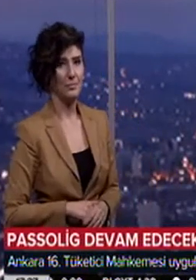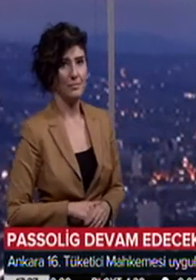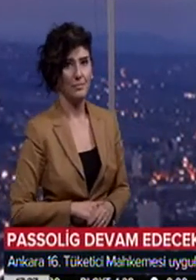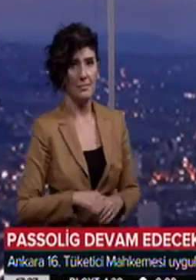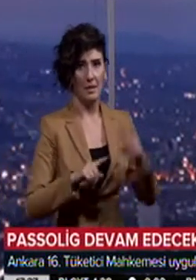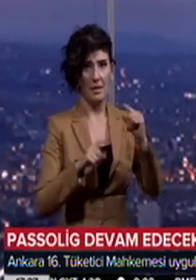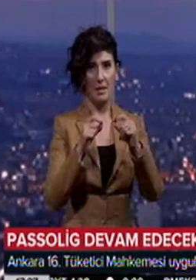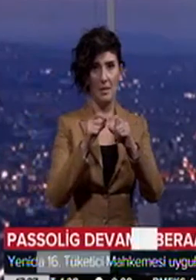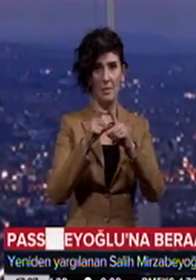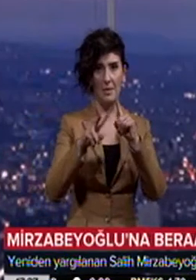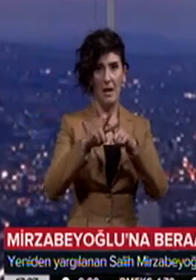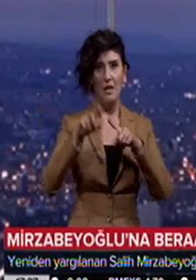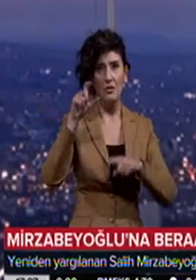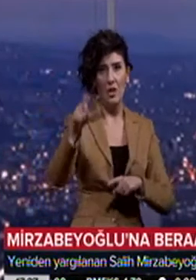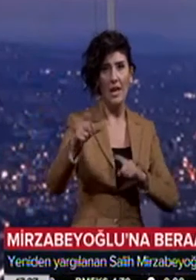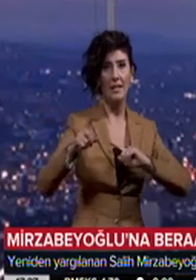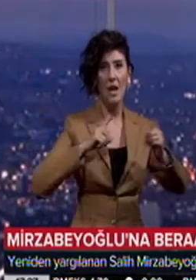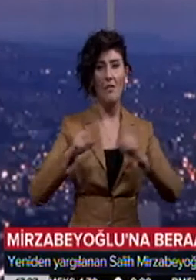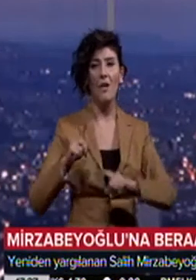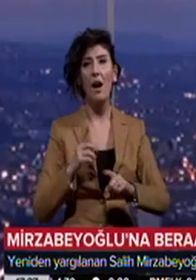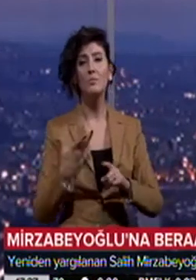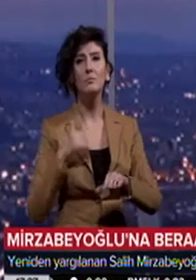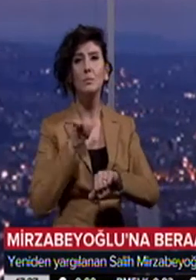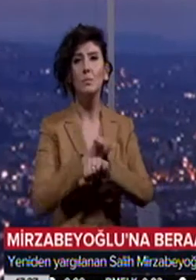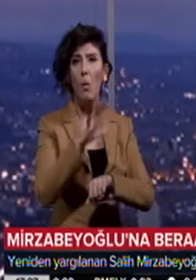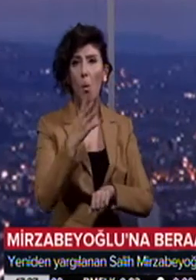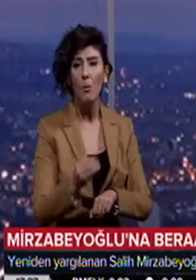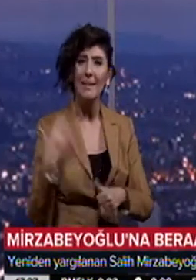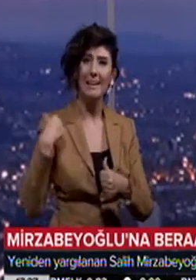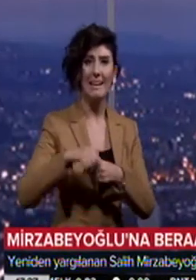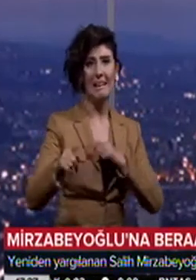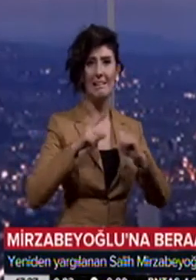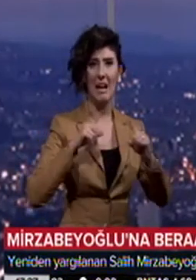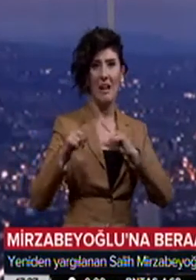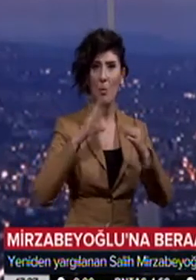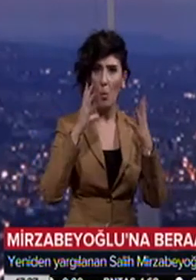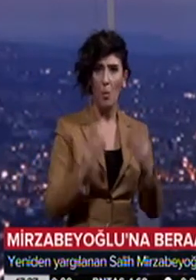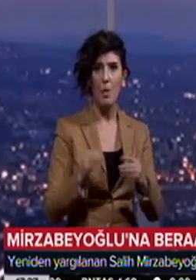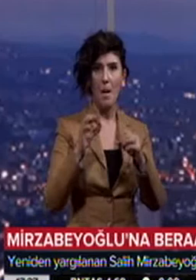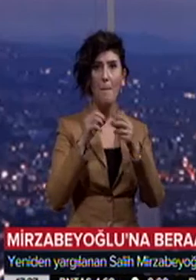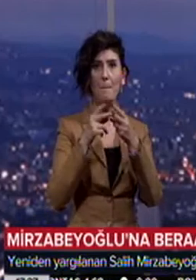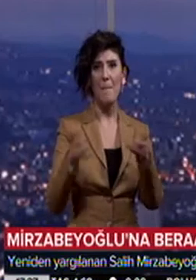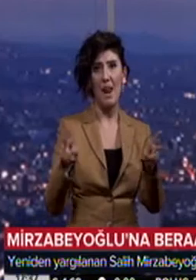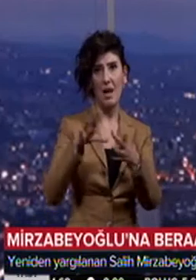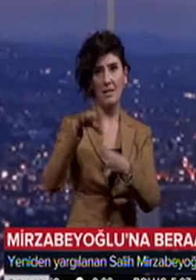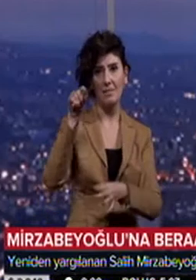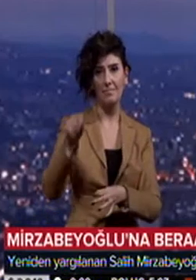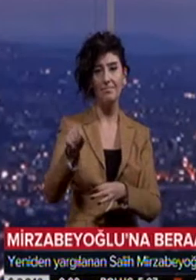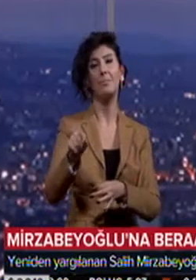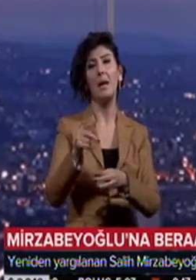İbla C davasında mahkum olan ve yeniden yargılanan Salih Mirza Beyoğlu beraat etti. Mahkeme heyeti,